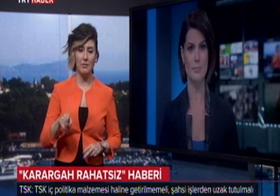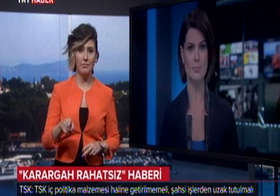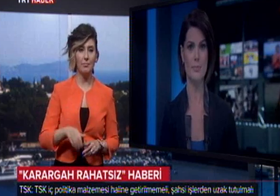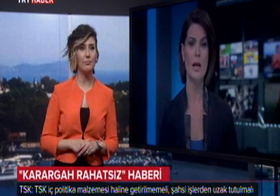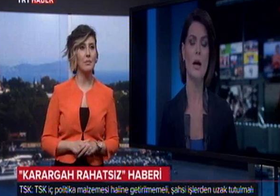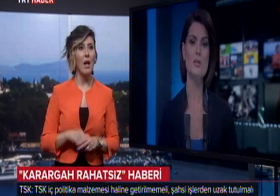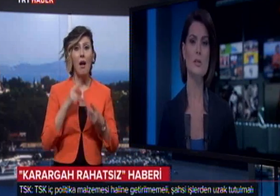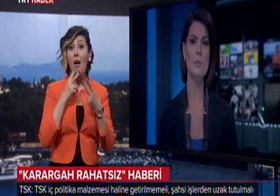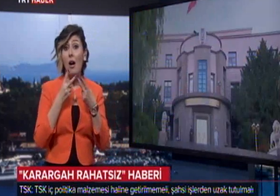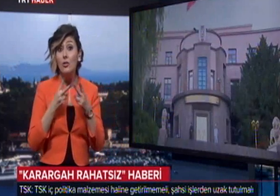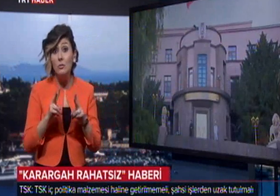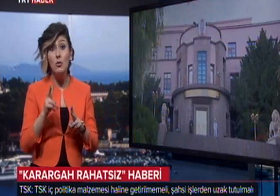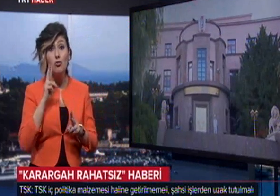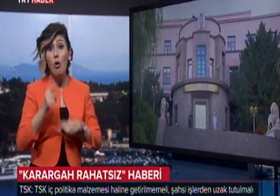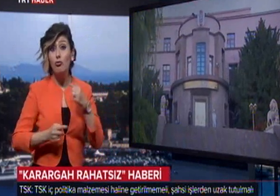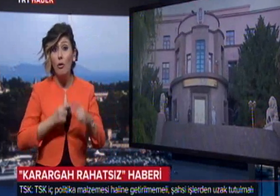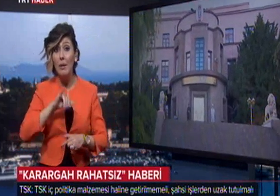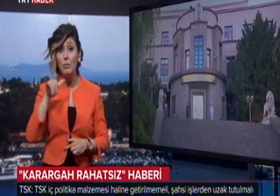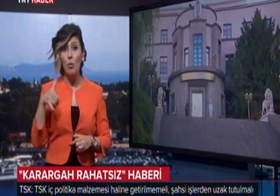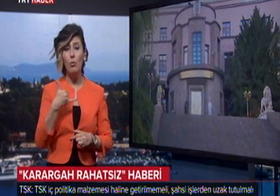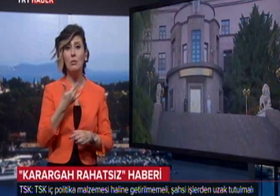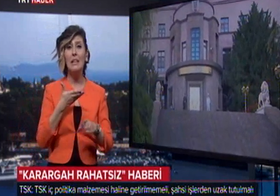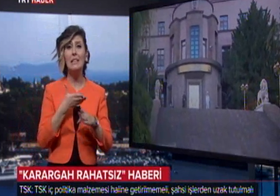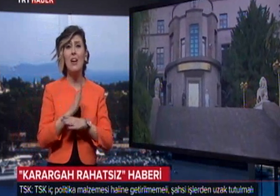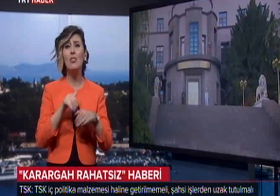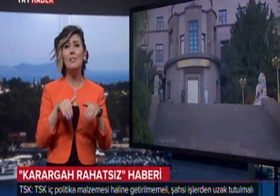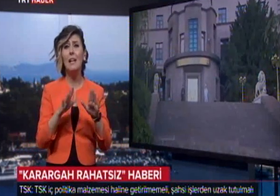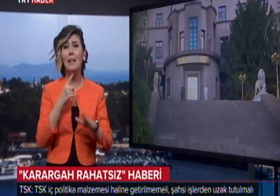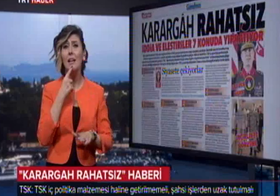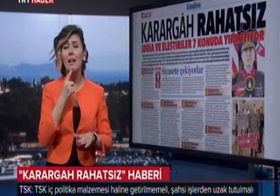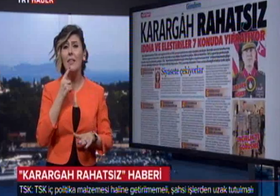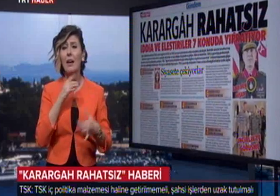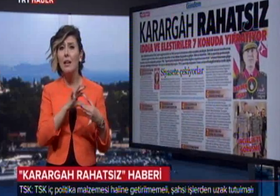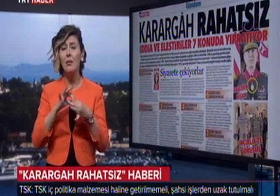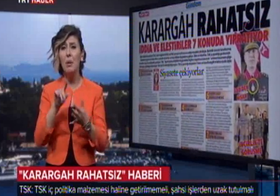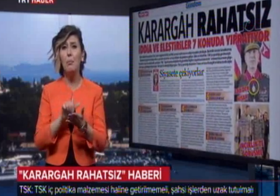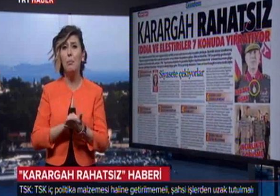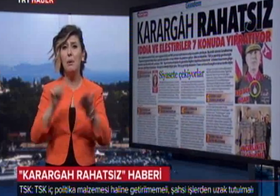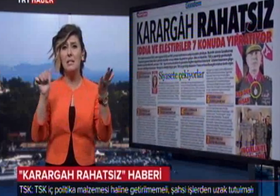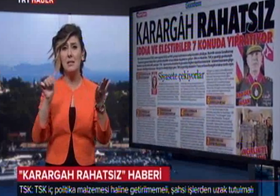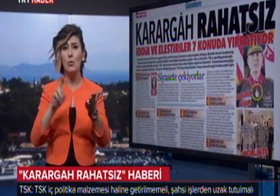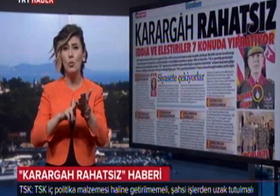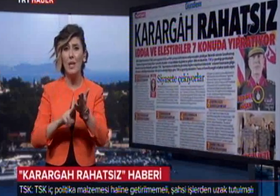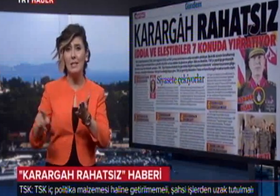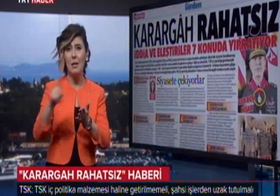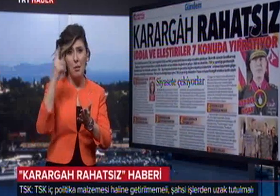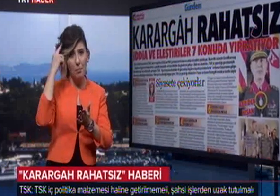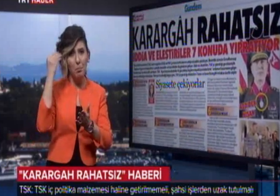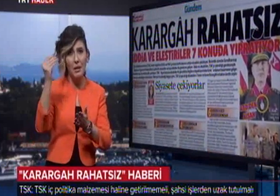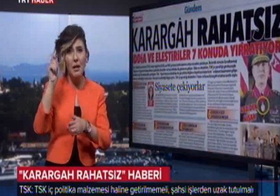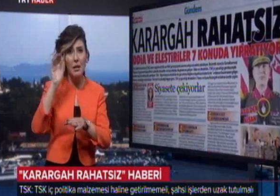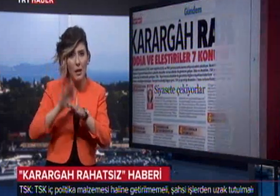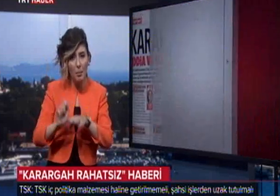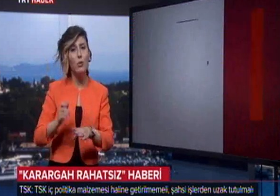Açıklamada son dönemde yoğunlaşan asılsız iddialarla ilgili bir basın mensubuna bilgilendirme